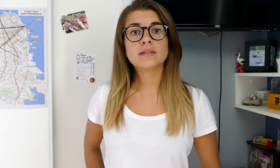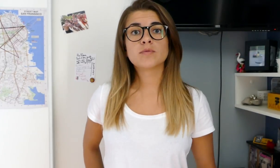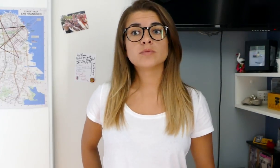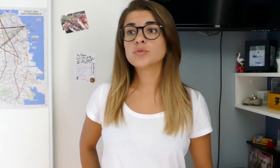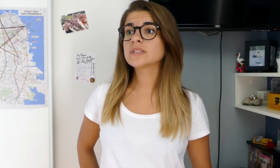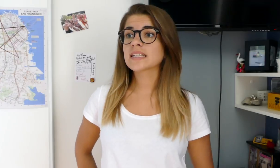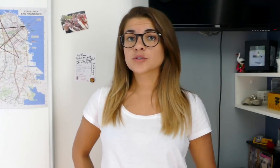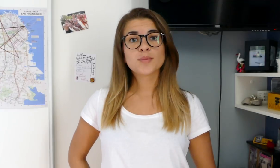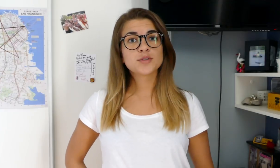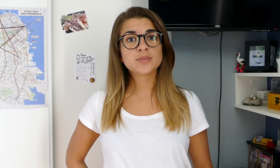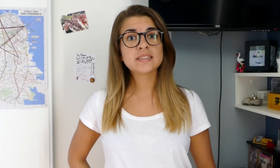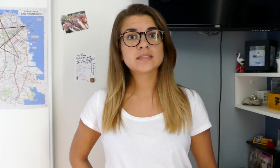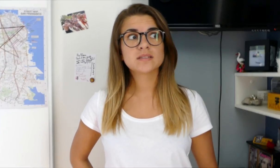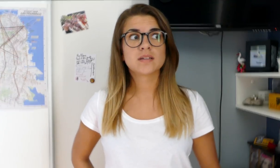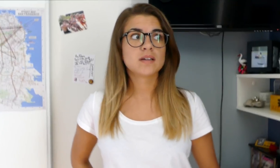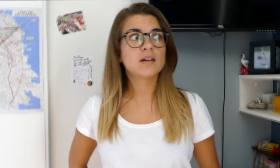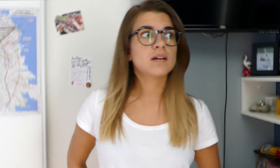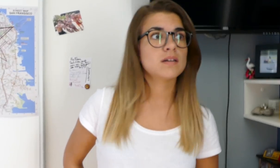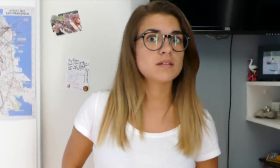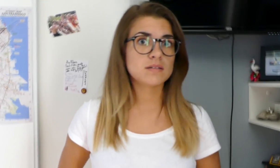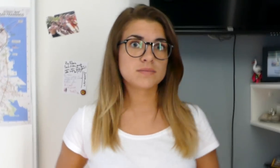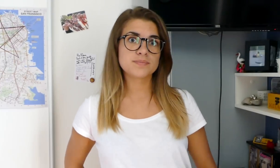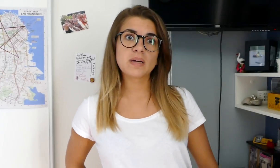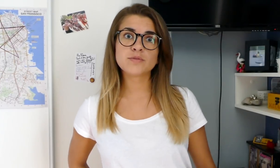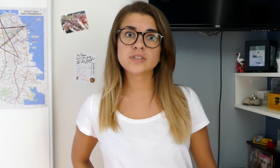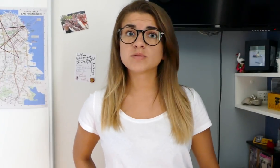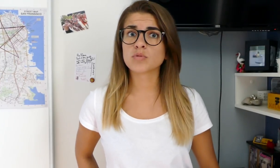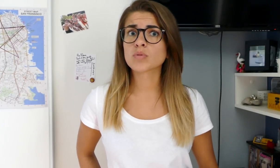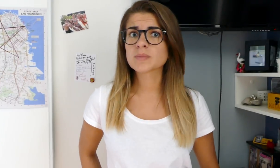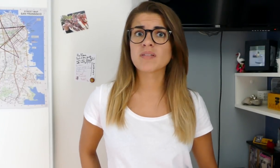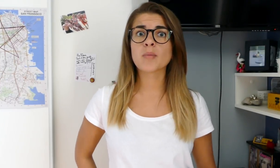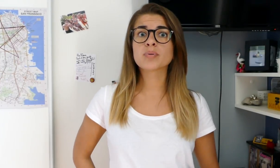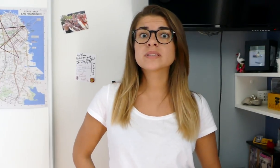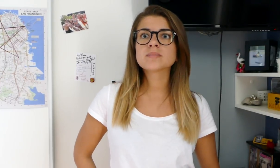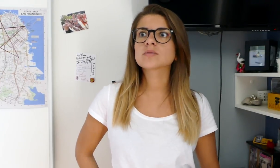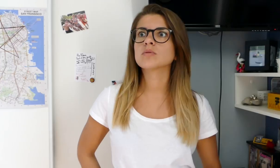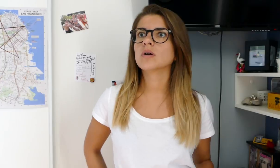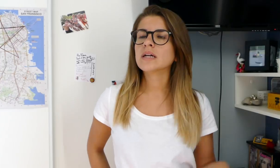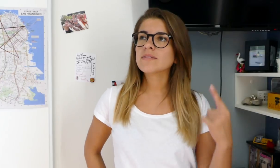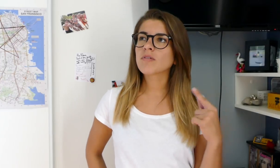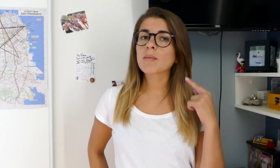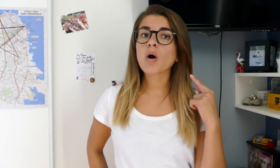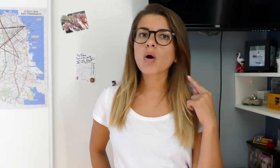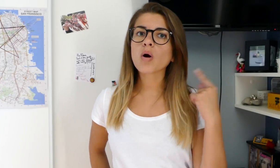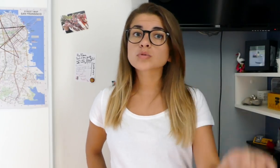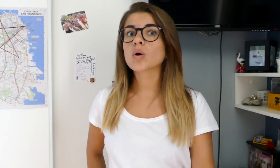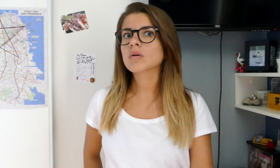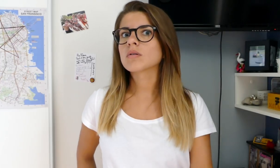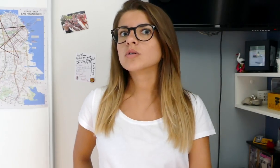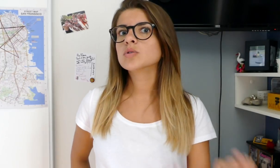il joue des instruments de musique. Et bien, vous vous dites que non, ce n pas vraiment possible. Il faut vraiment entendre le